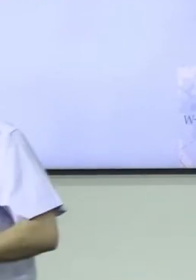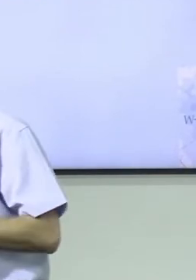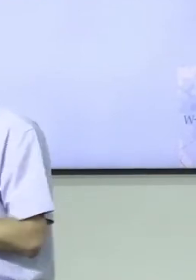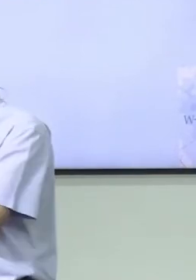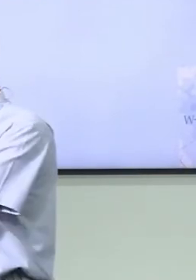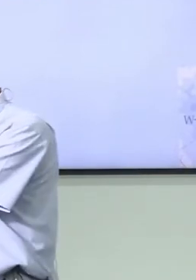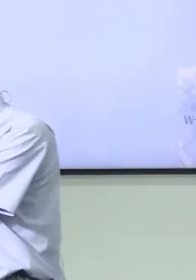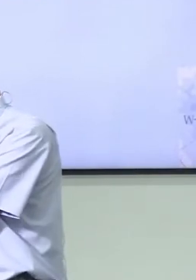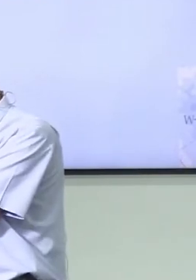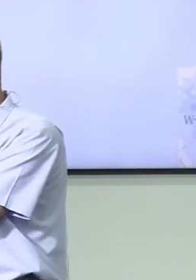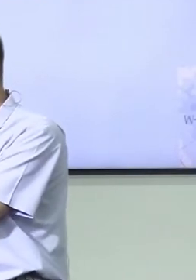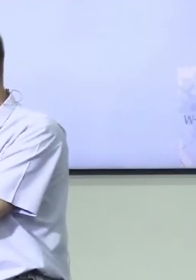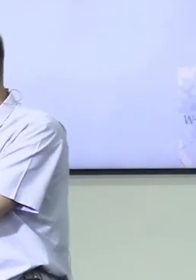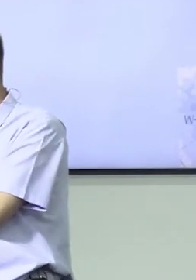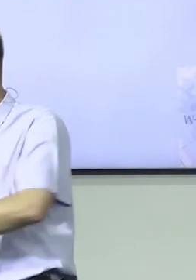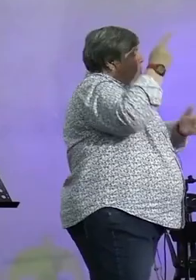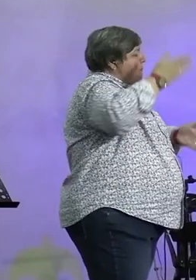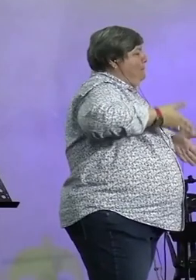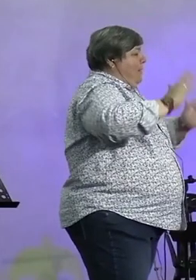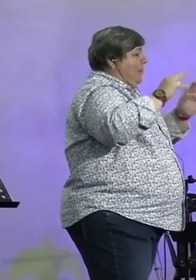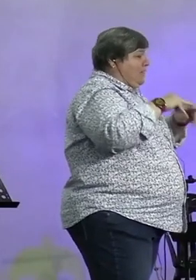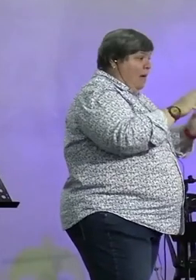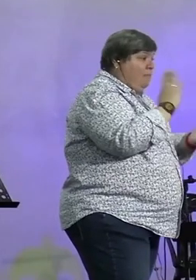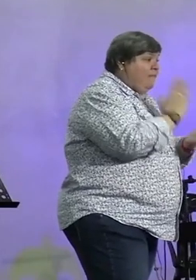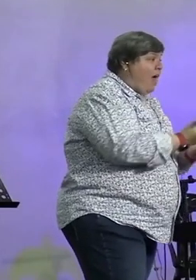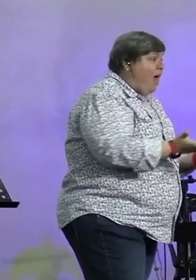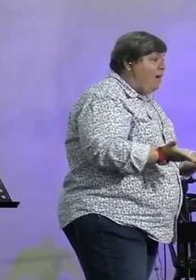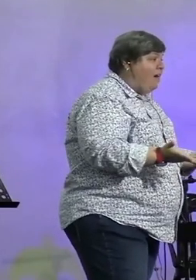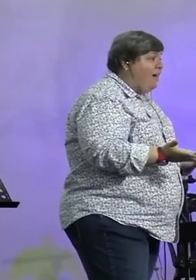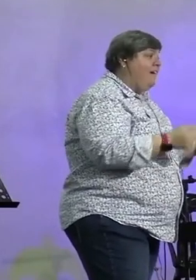vertrouw, en ek moet saam met homie pad stap. Steem jylle saam? Amen.